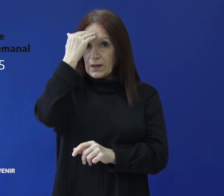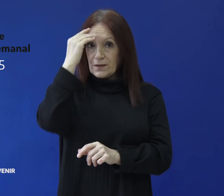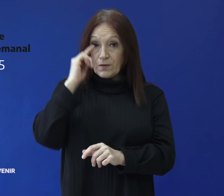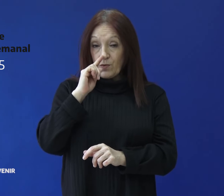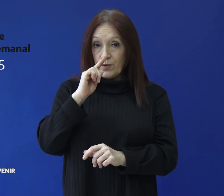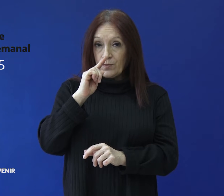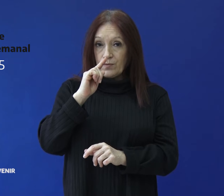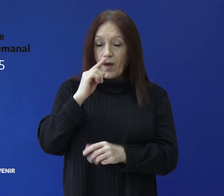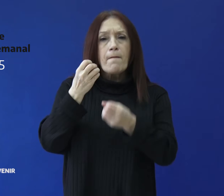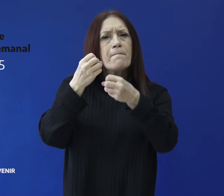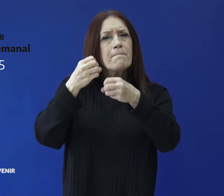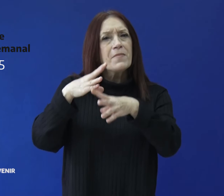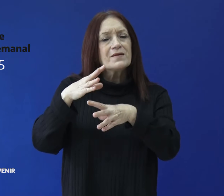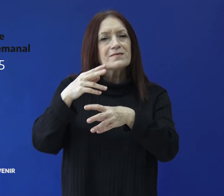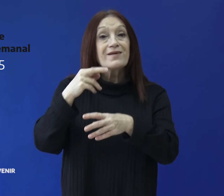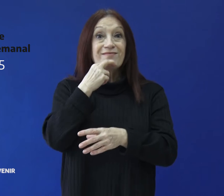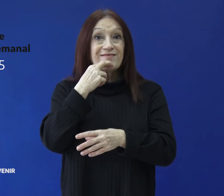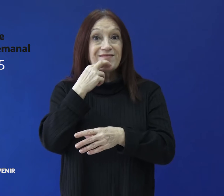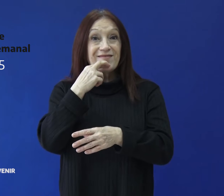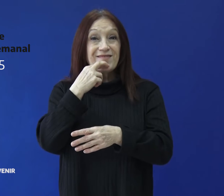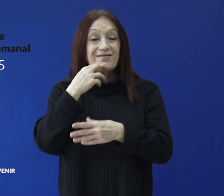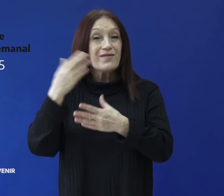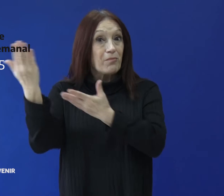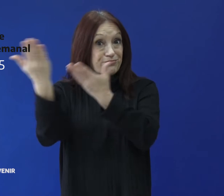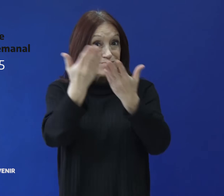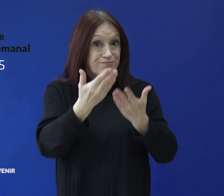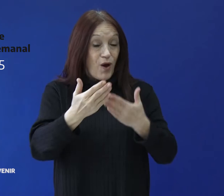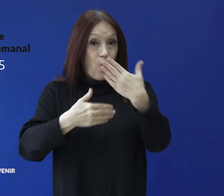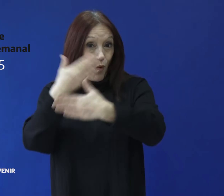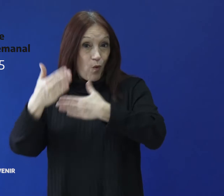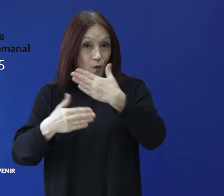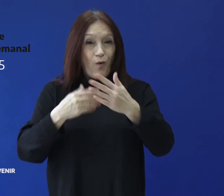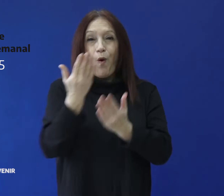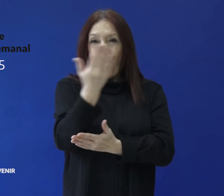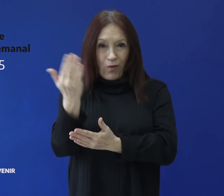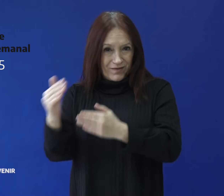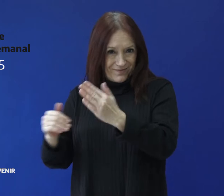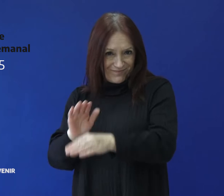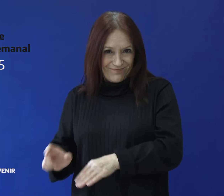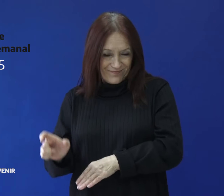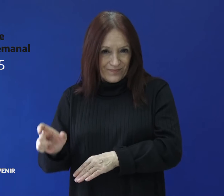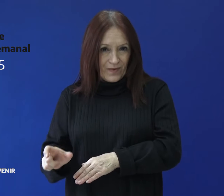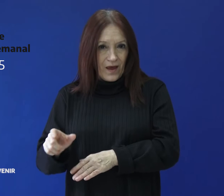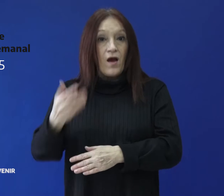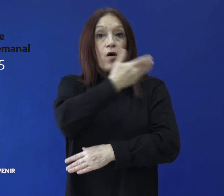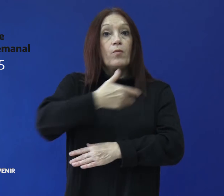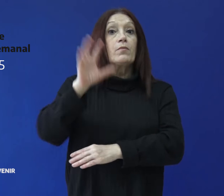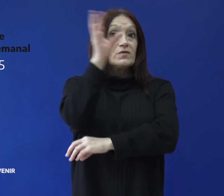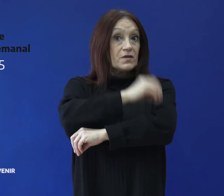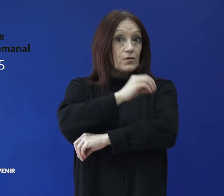Comienza la 17ª edición de Juegos y Juguetes El Gobierno de Santa Cruz, a